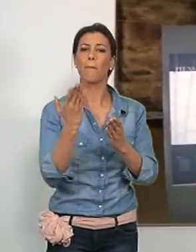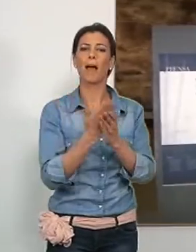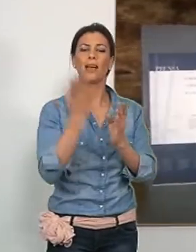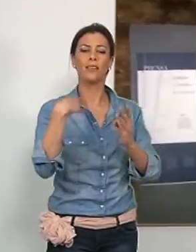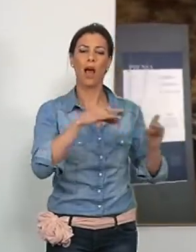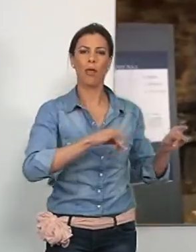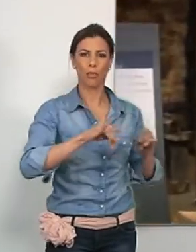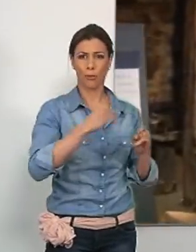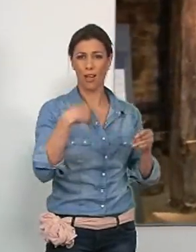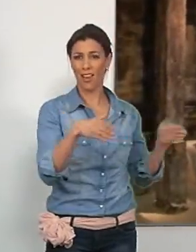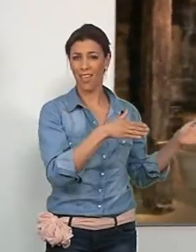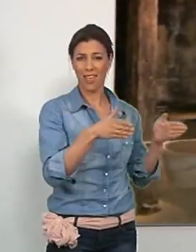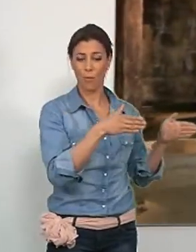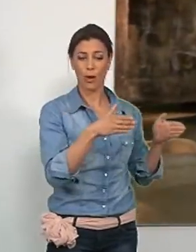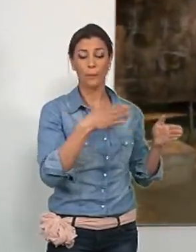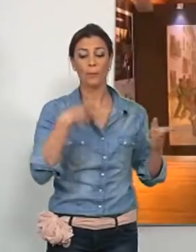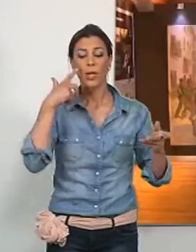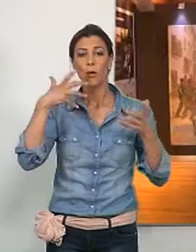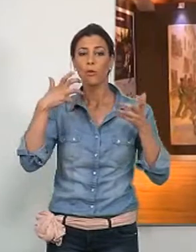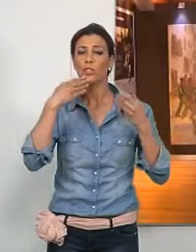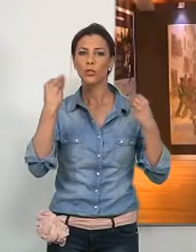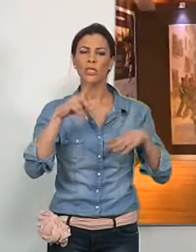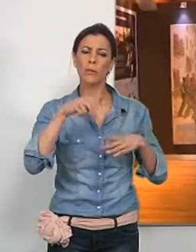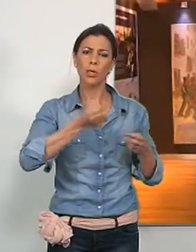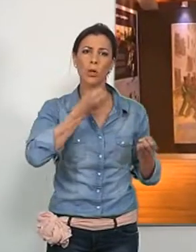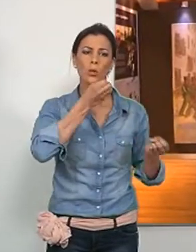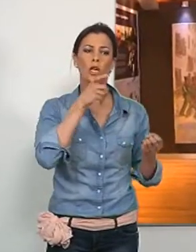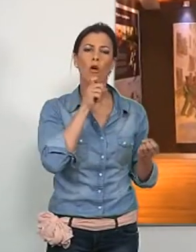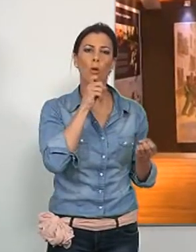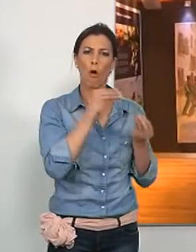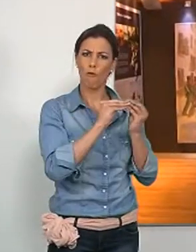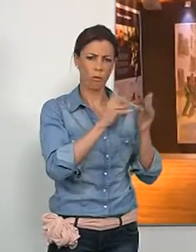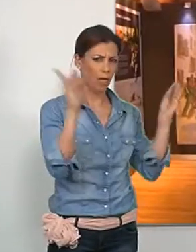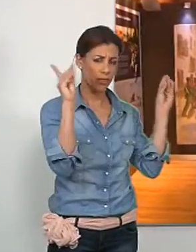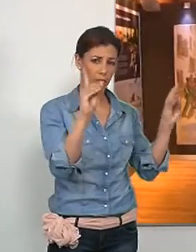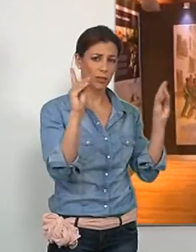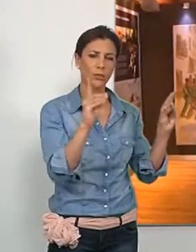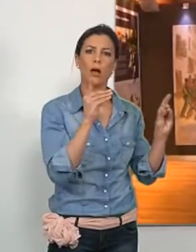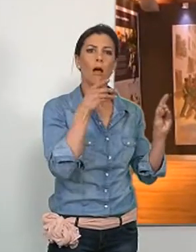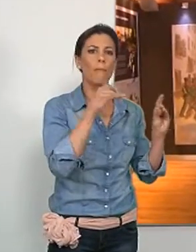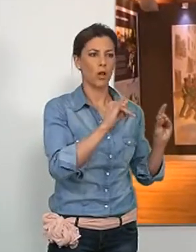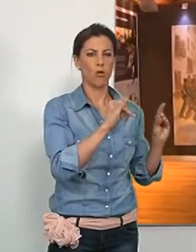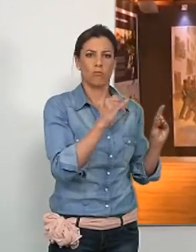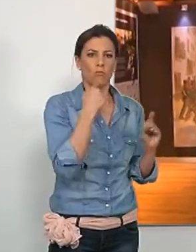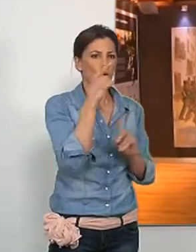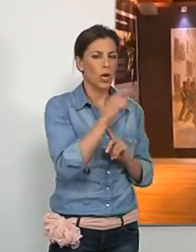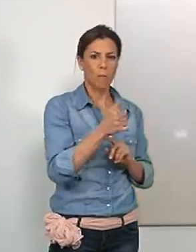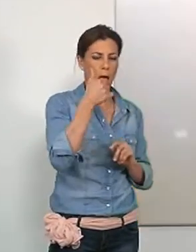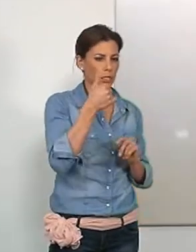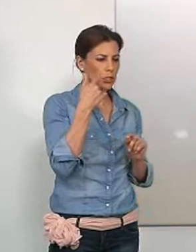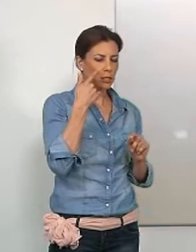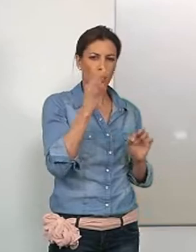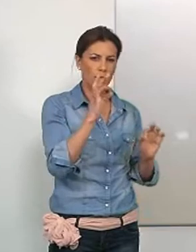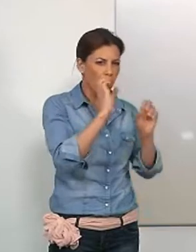azúcar y de la época. El Museo de Historia de Motril también relata de manera didáctica, aunque con un rigor más